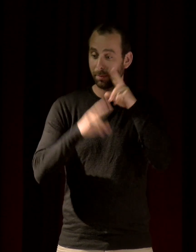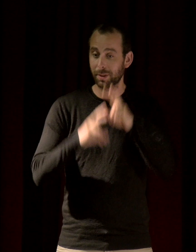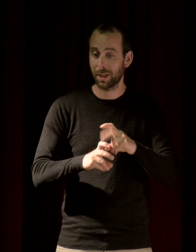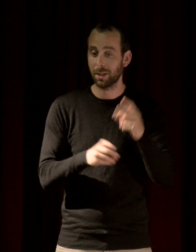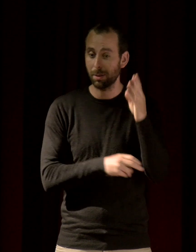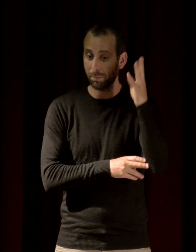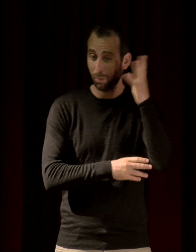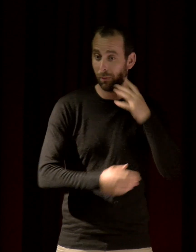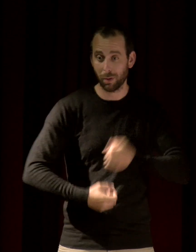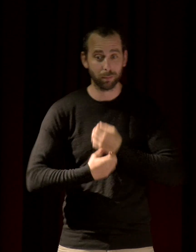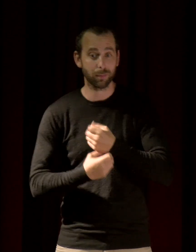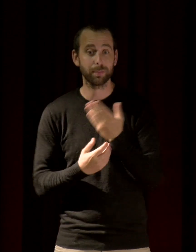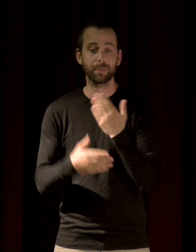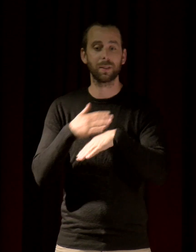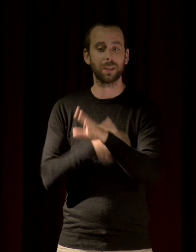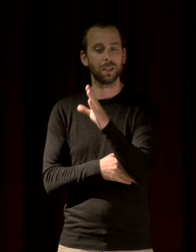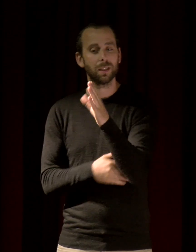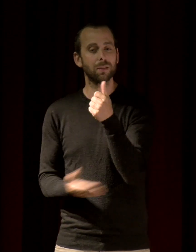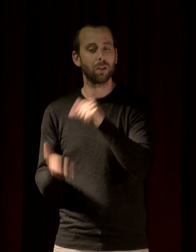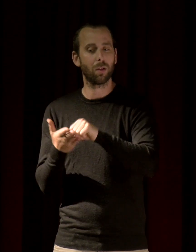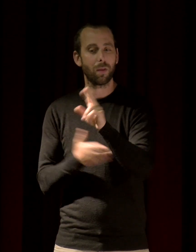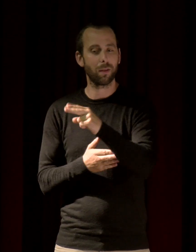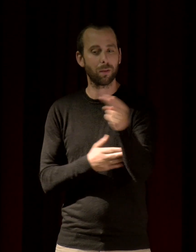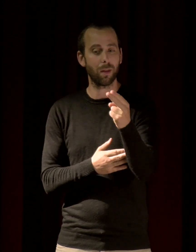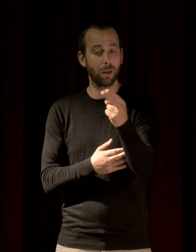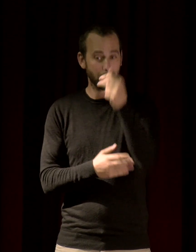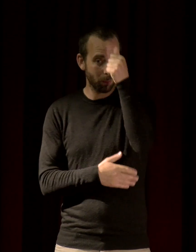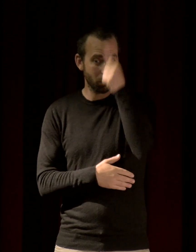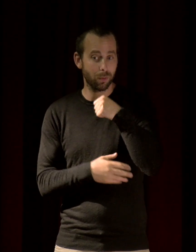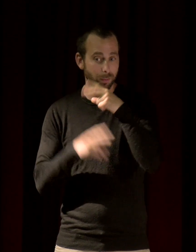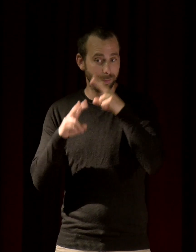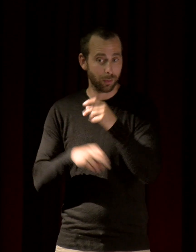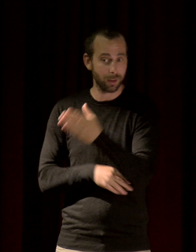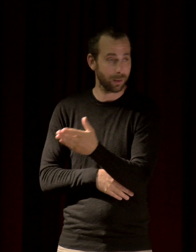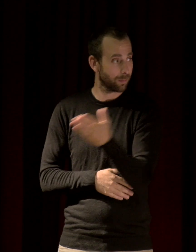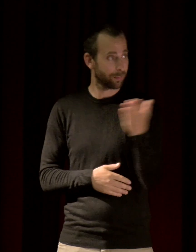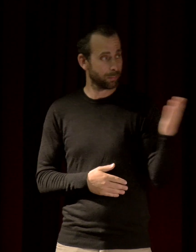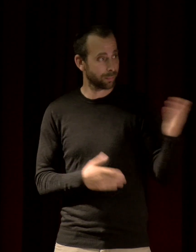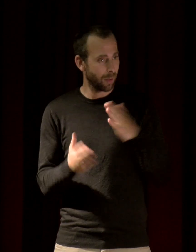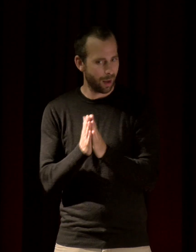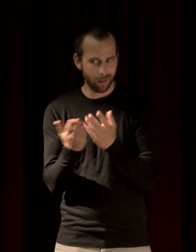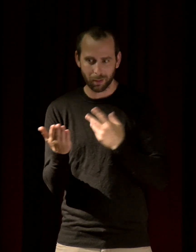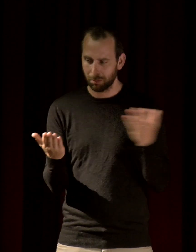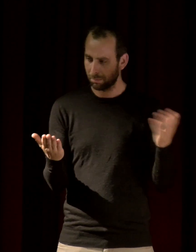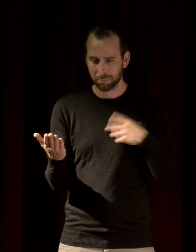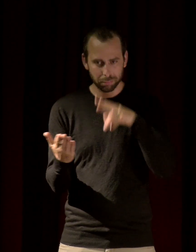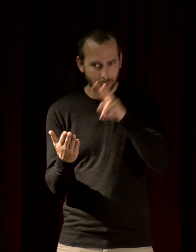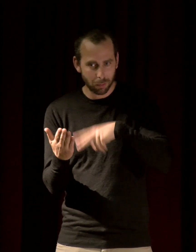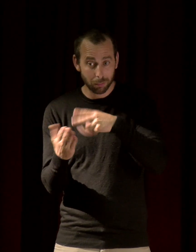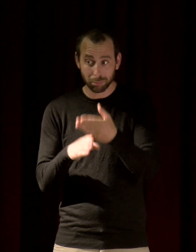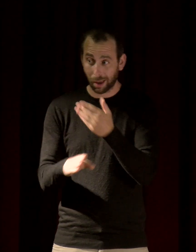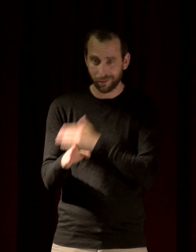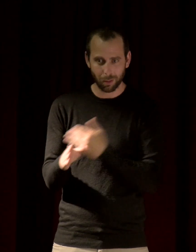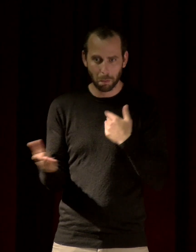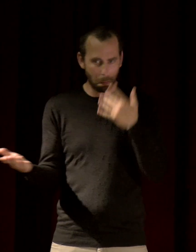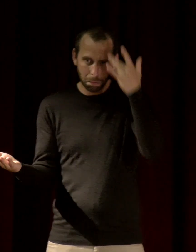laboratoire d'éco-acoustique. Je dois vous avouer que je ne connaissais rien à l'éco-acoustique avant de lire votre formidable livre et j'imagine